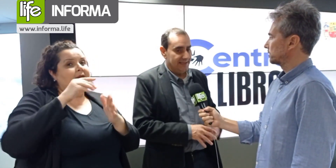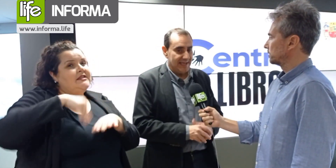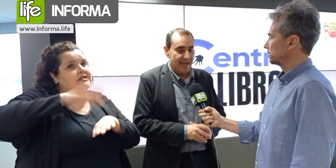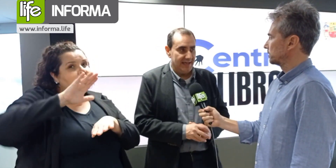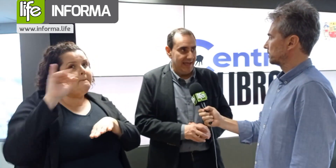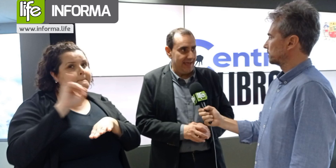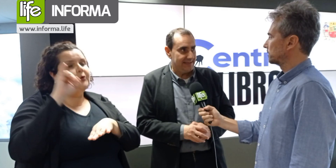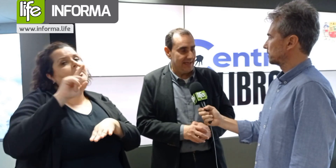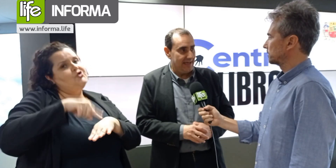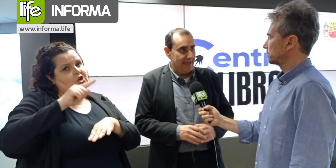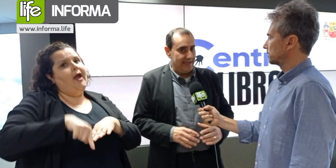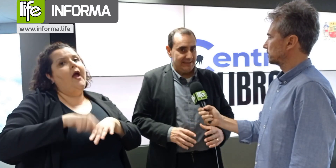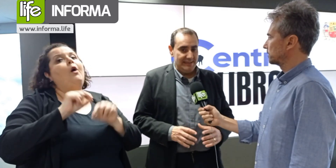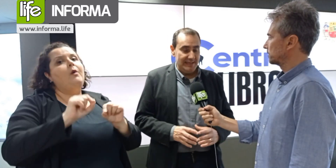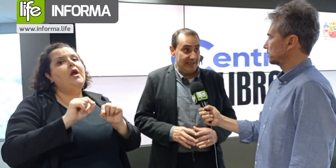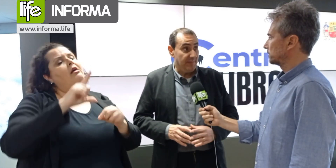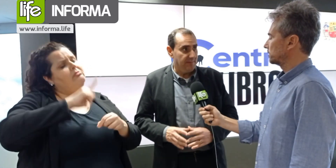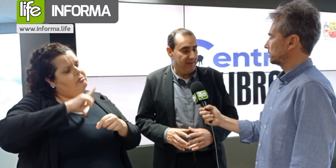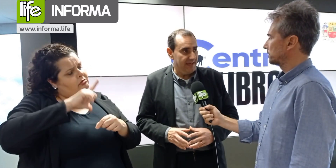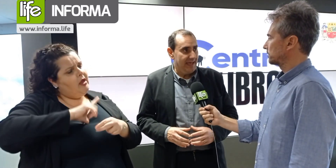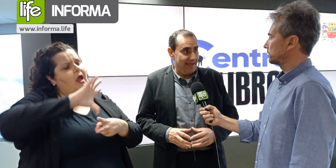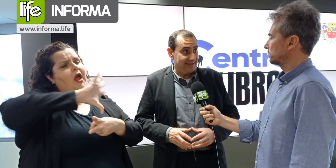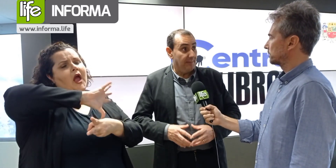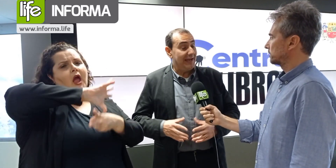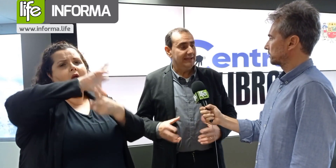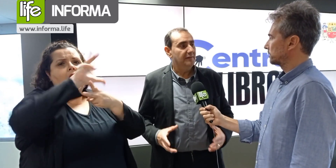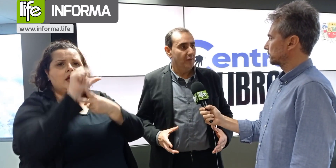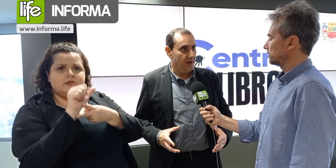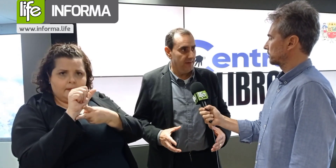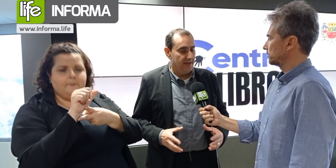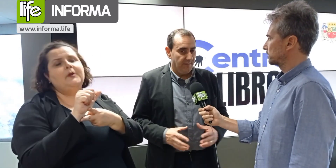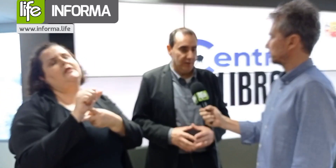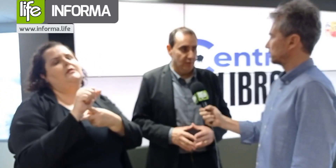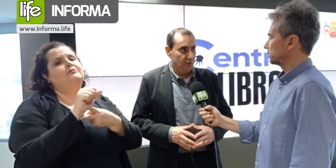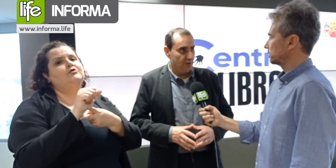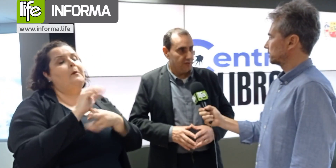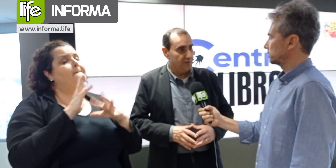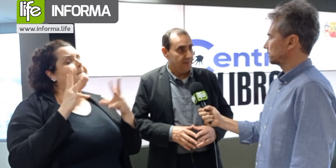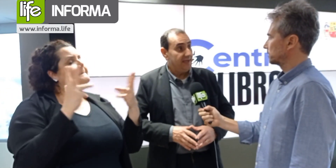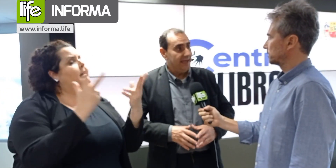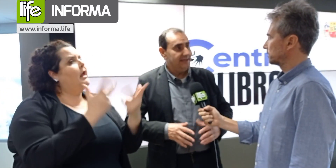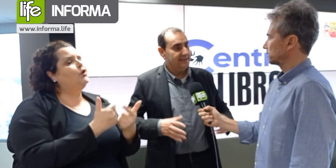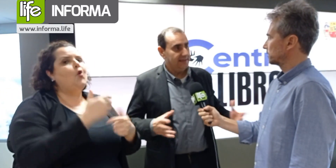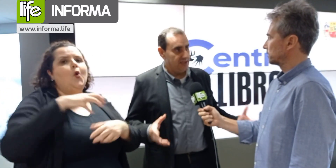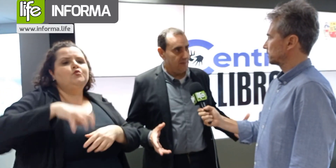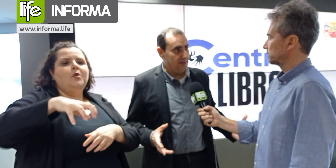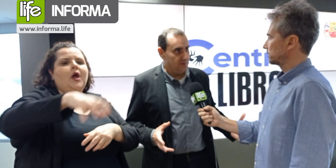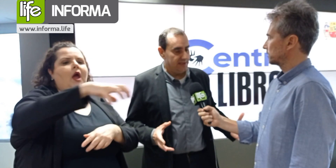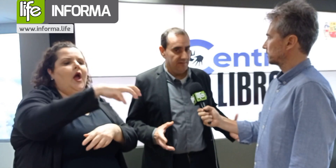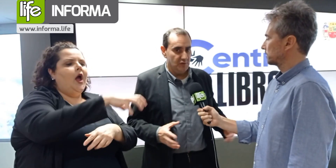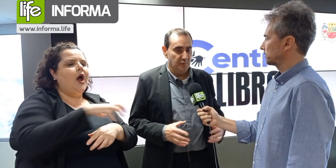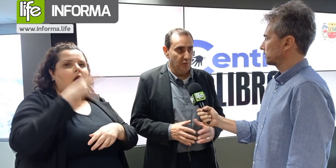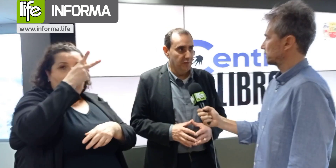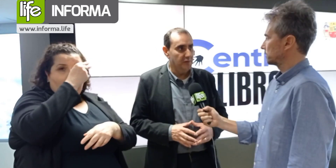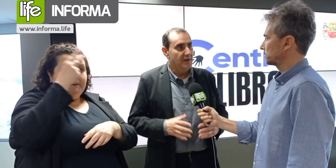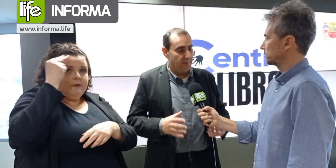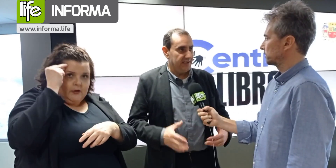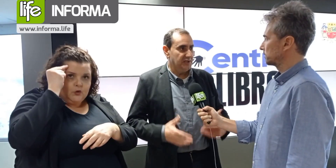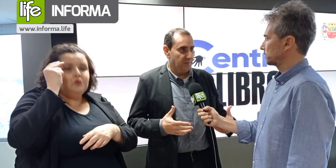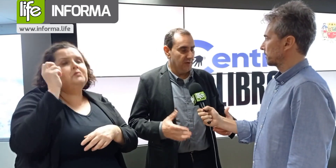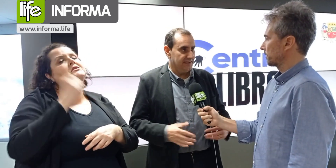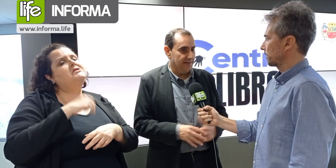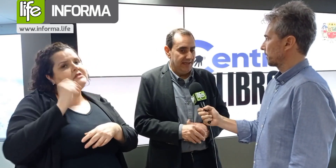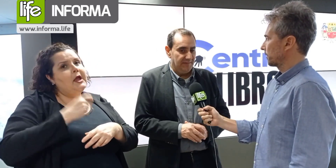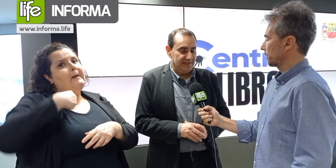disponibilizar esse app, esta plataforma, para todos os nossos ambientes de atendimento de serviço público,